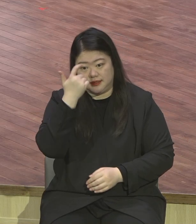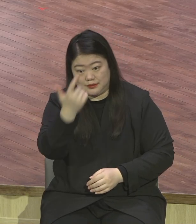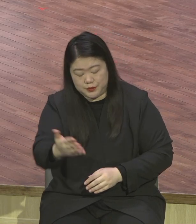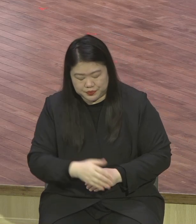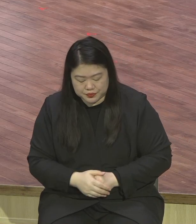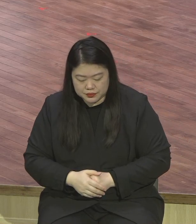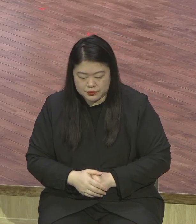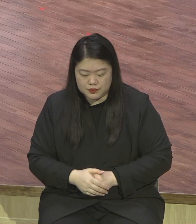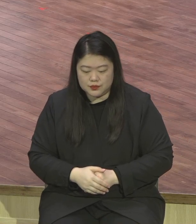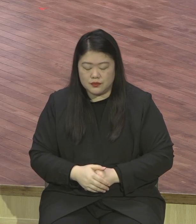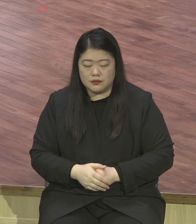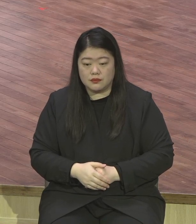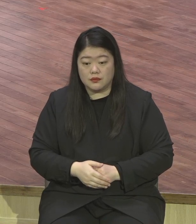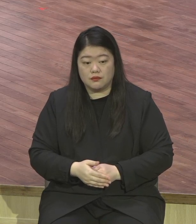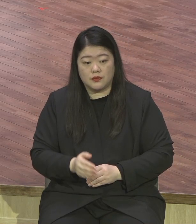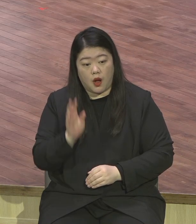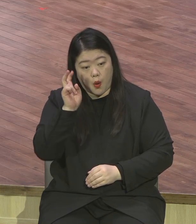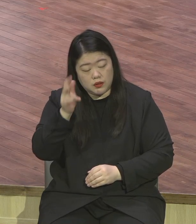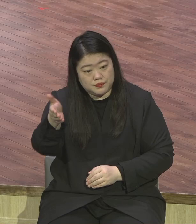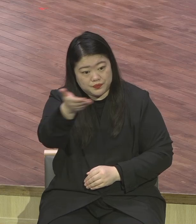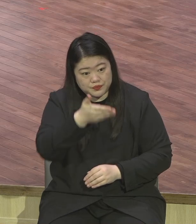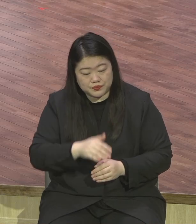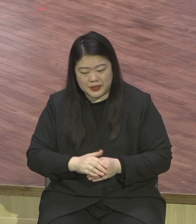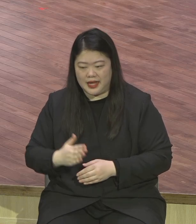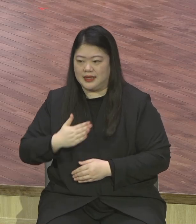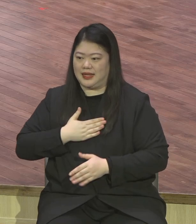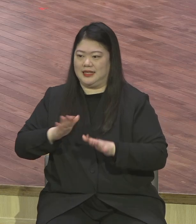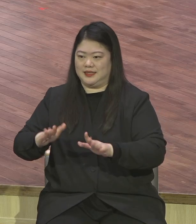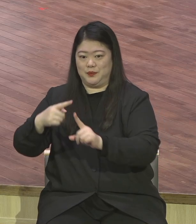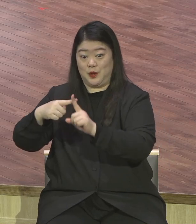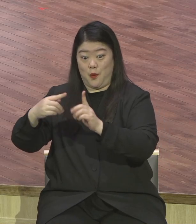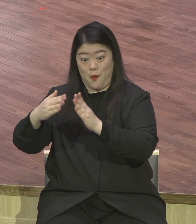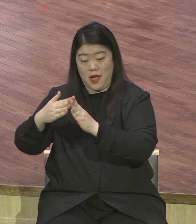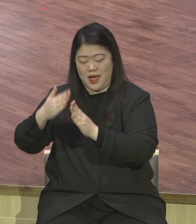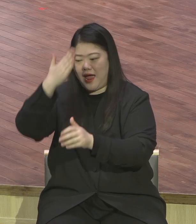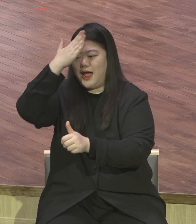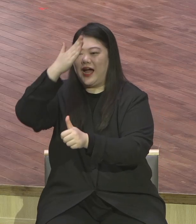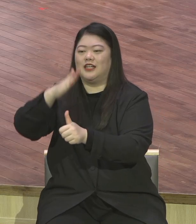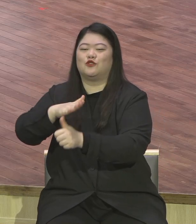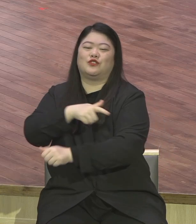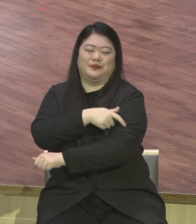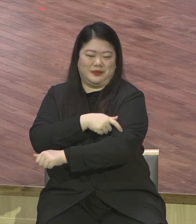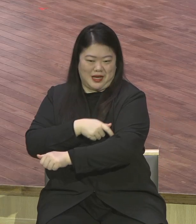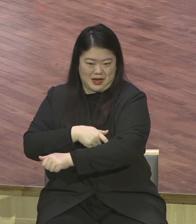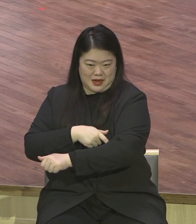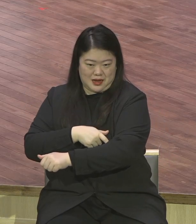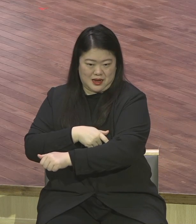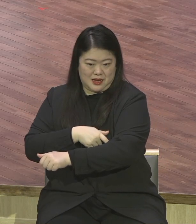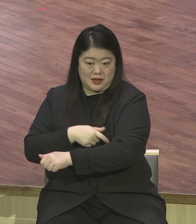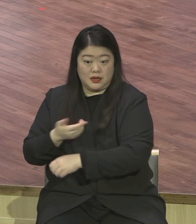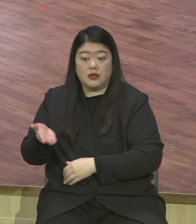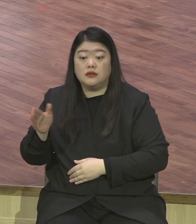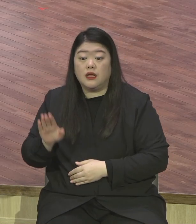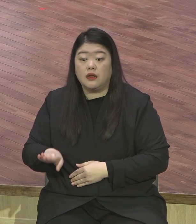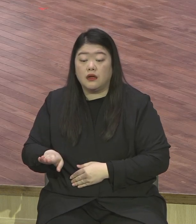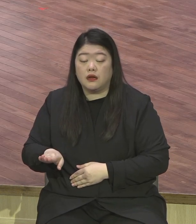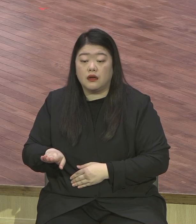안에서 가정에 그렇게 사랑의 본을 보이지 못하고 온 가족이 다